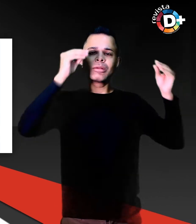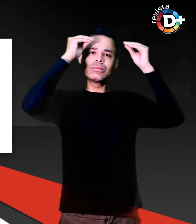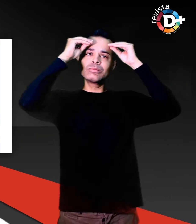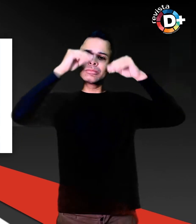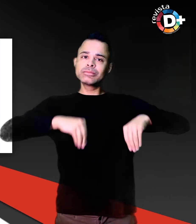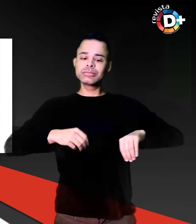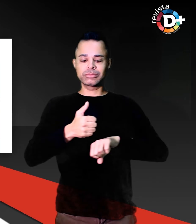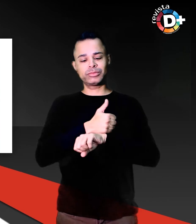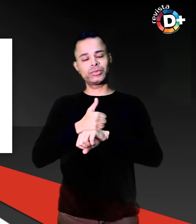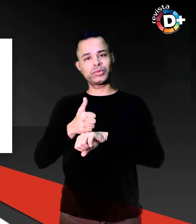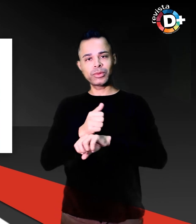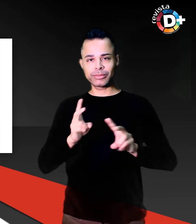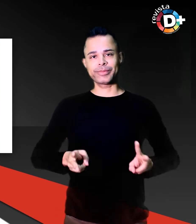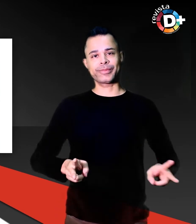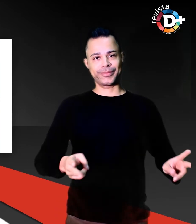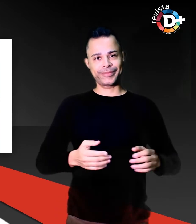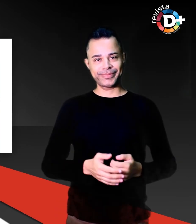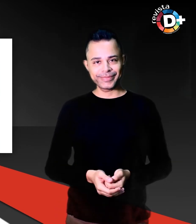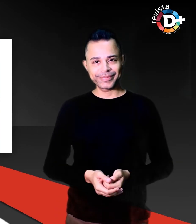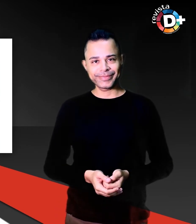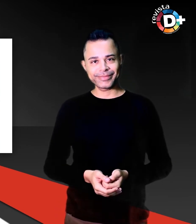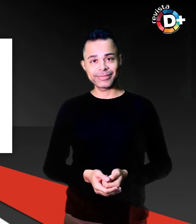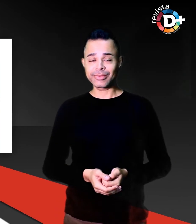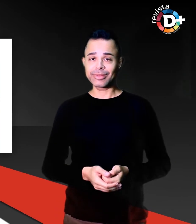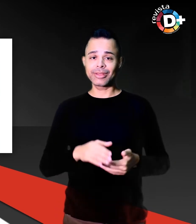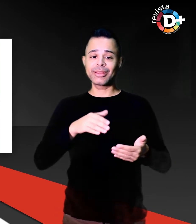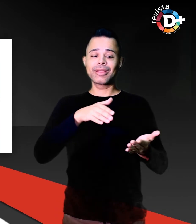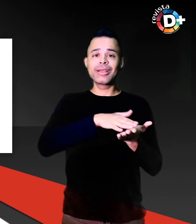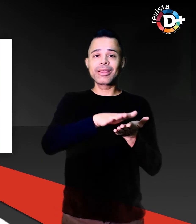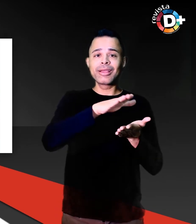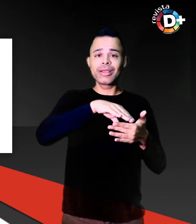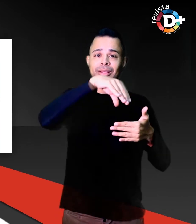da bela editora por 40 reais